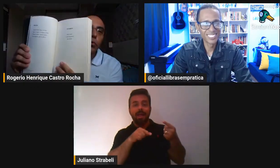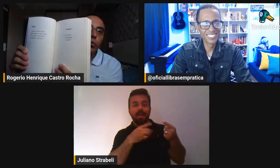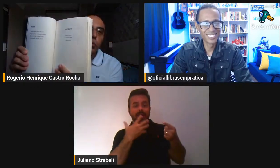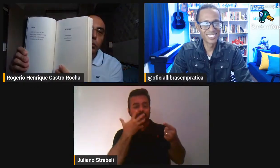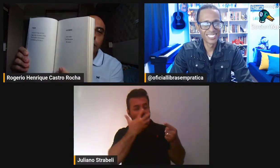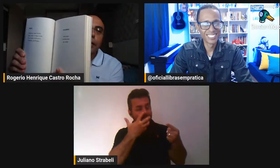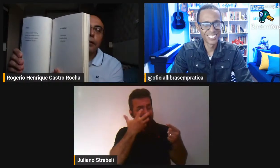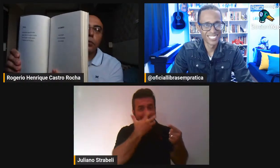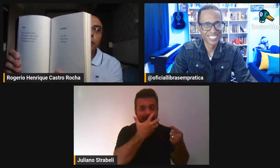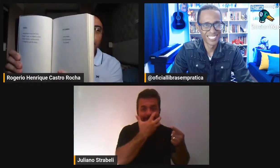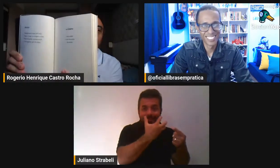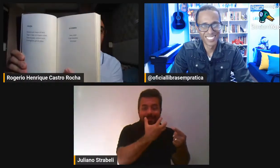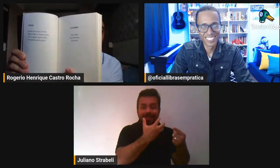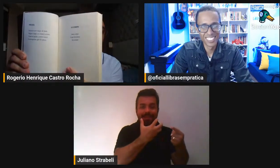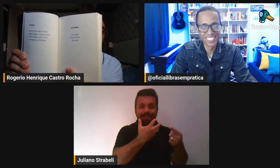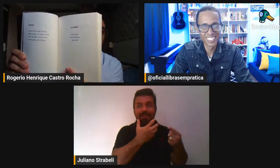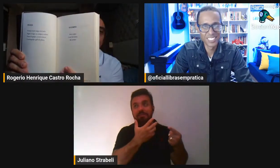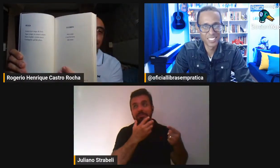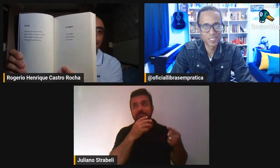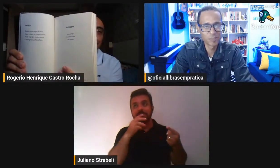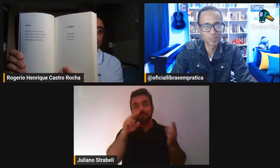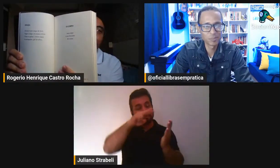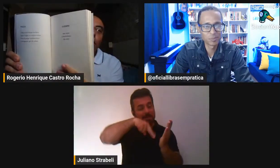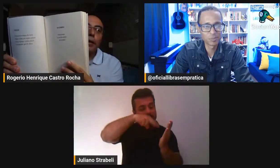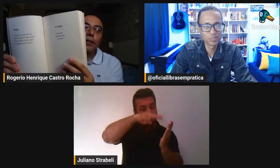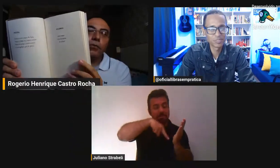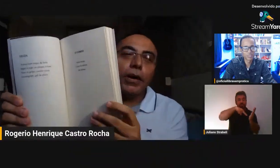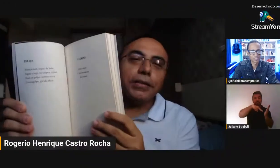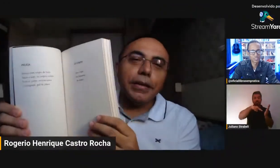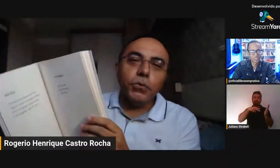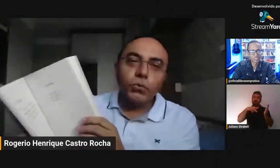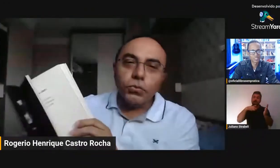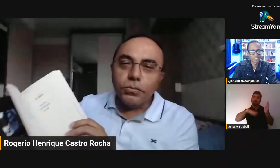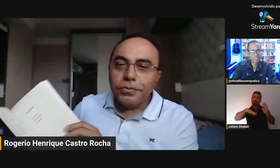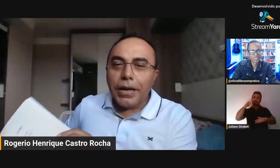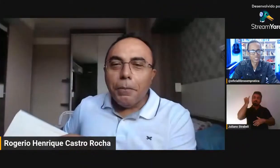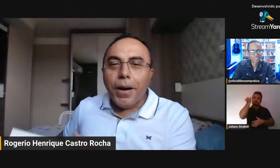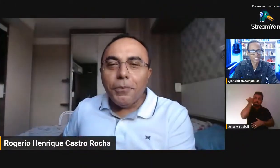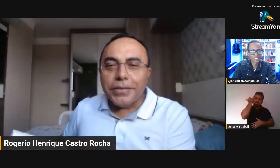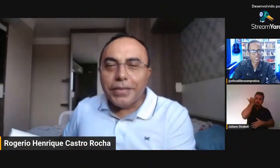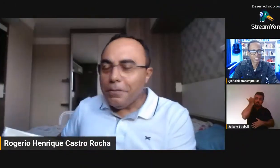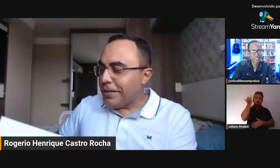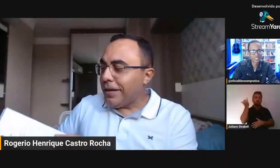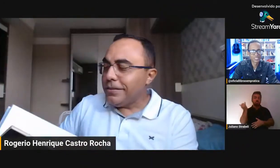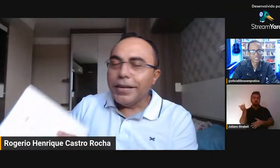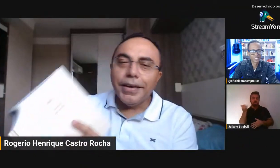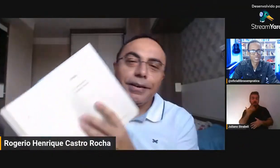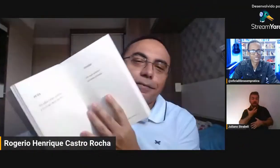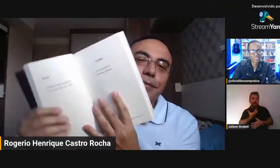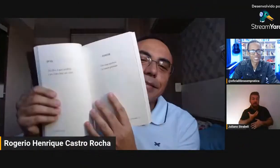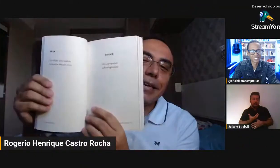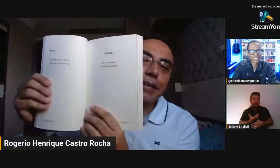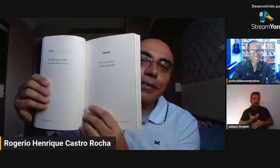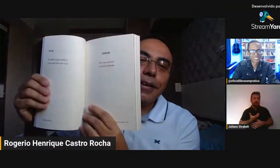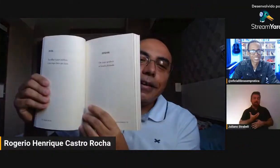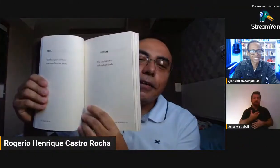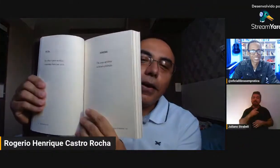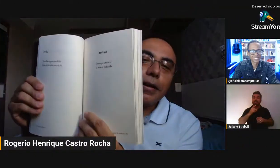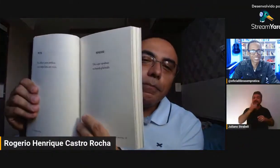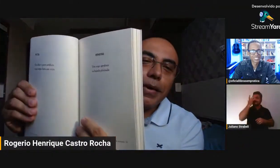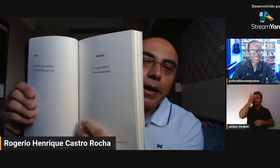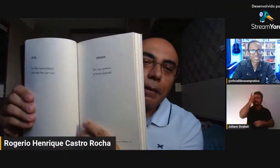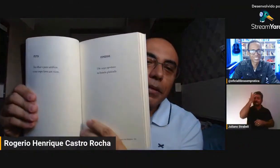preguiçoso, ou a leitora meio preguiçosa, porque ele não vai ter muito trabalho para terminar de ler, certo?